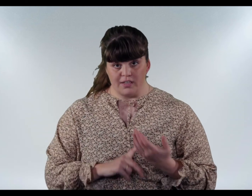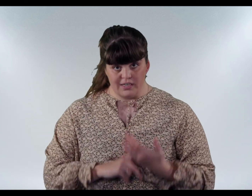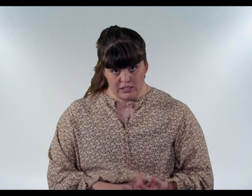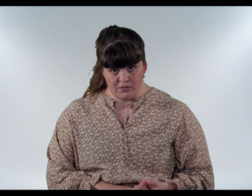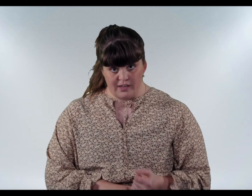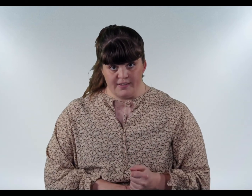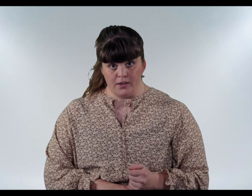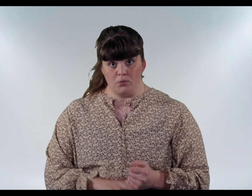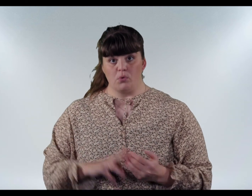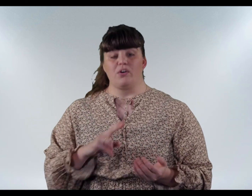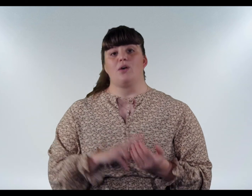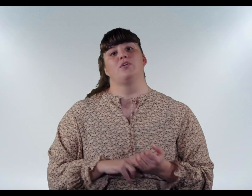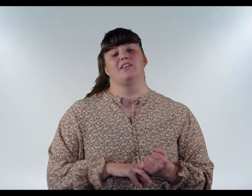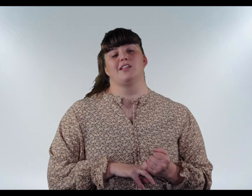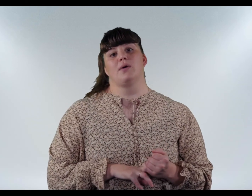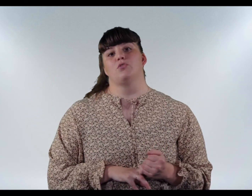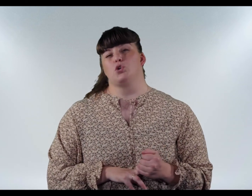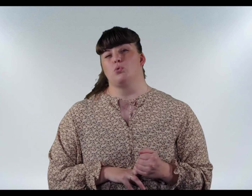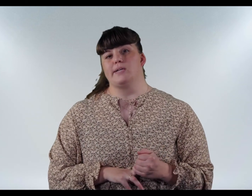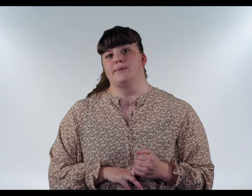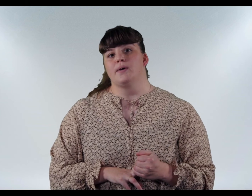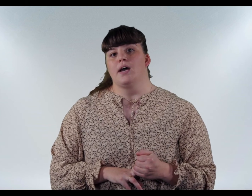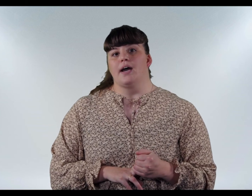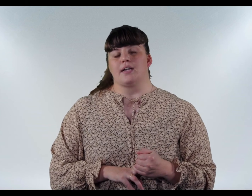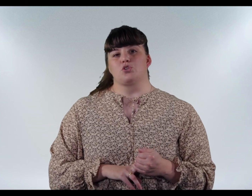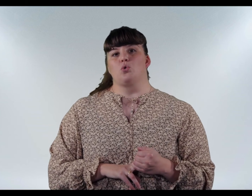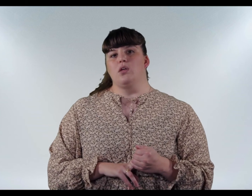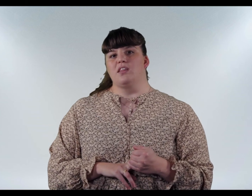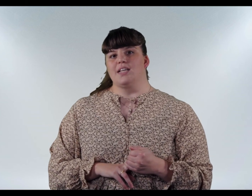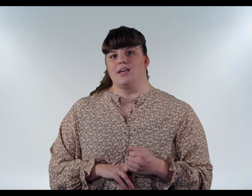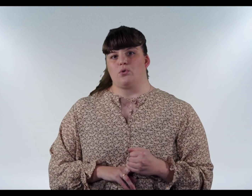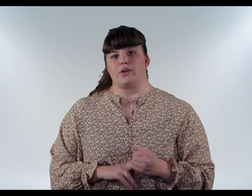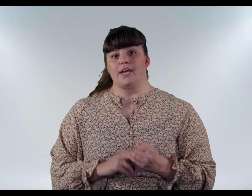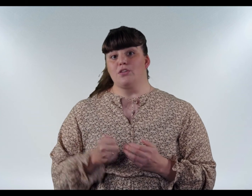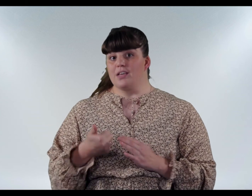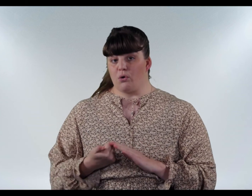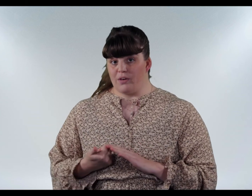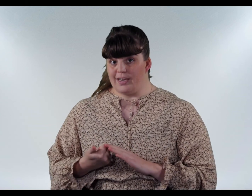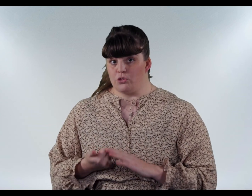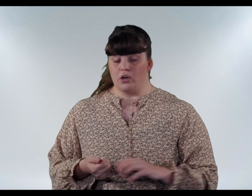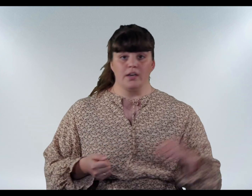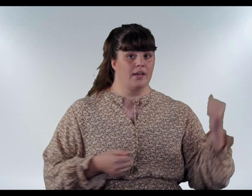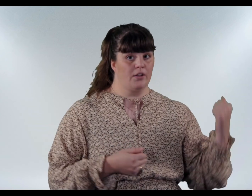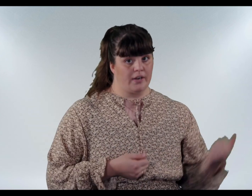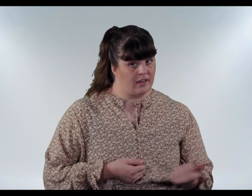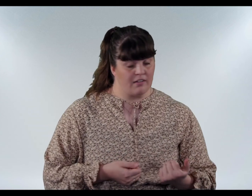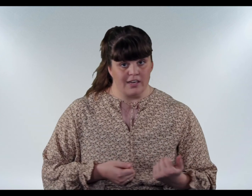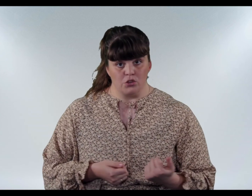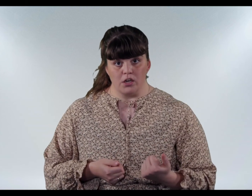leysfélagi verum og hvað áhrif við ætlum að hafa út í hópinn. Þannig að skoðu þið þetta hjá okkur, eru þið jákvæða leitóar, eru þið neikvæða leitóar